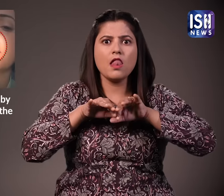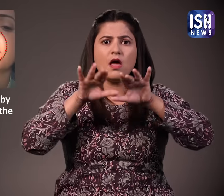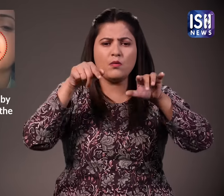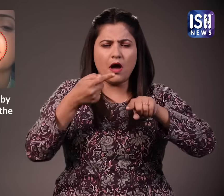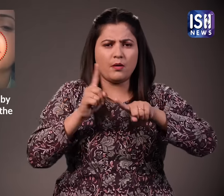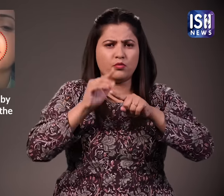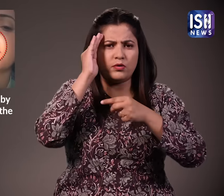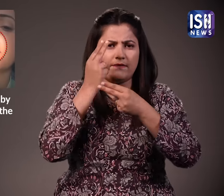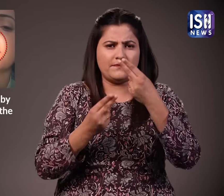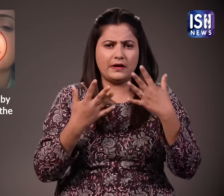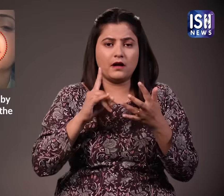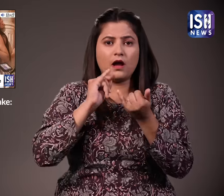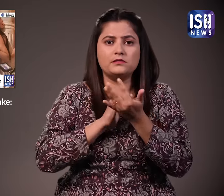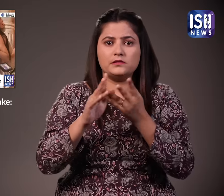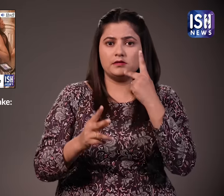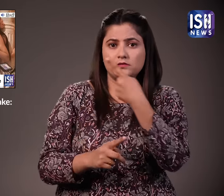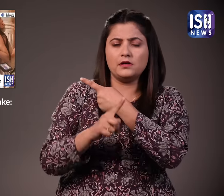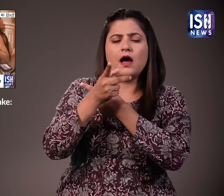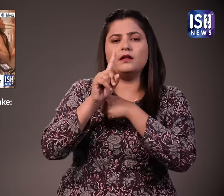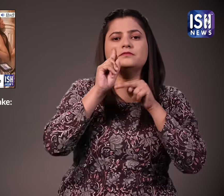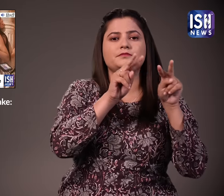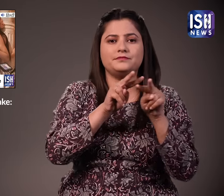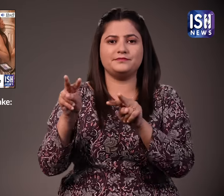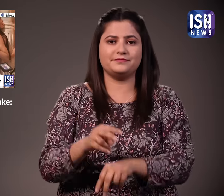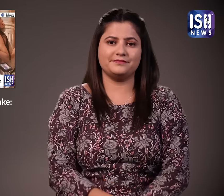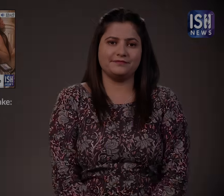आईसेच न्यूस ने इस बारे में एक वीडियो जारे किया था आप उसे यहाँ पर देख सकते